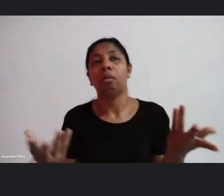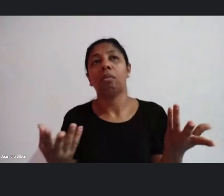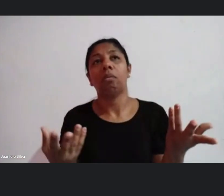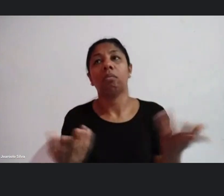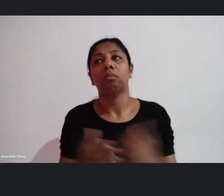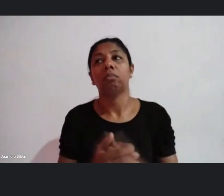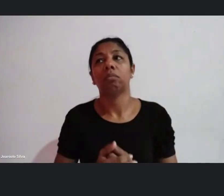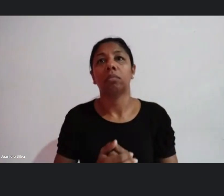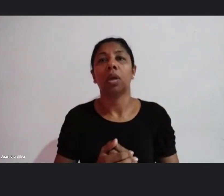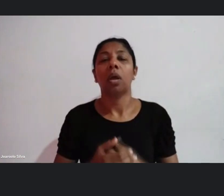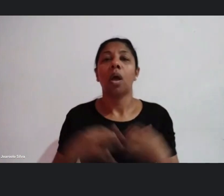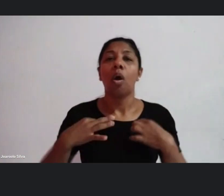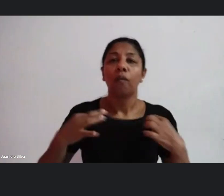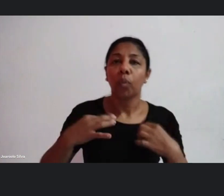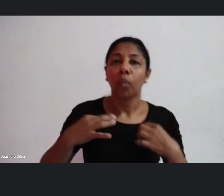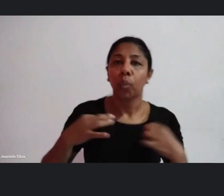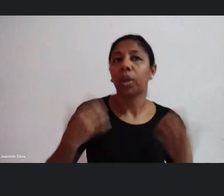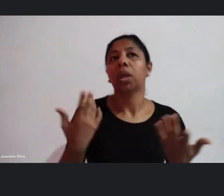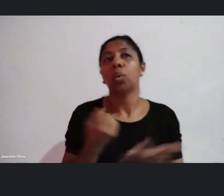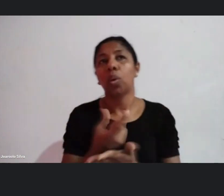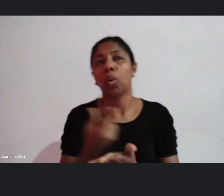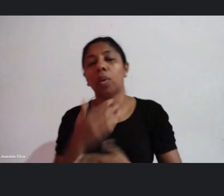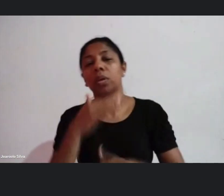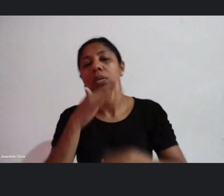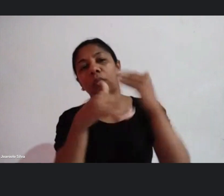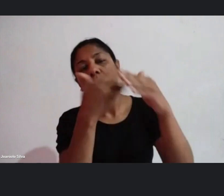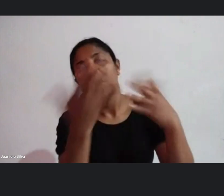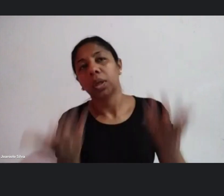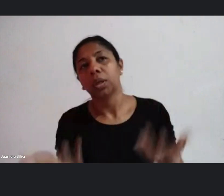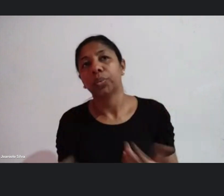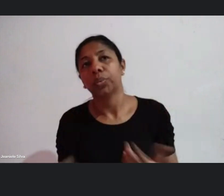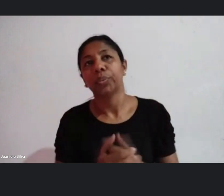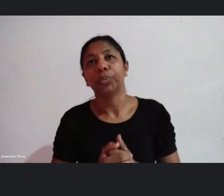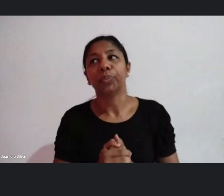figurino para desenvolvimento de